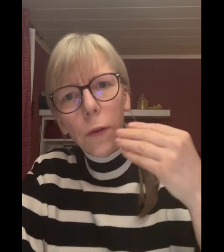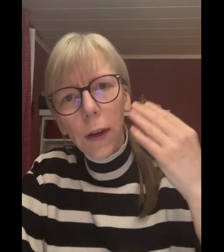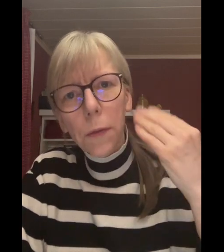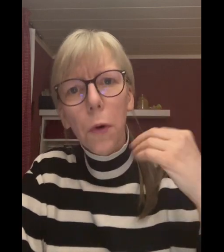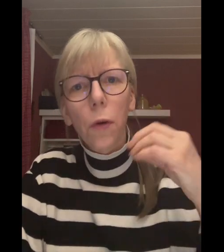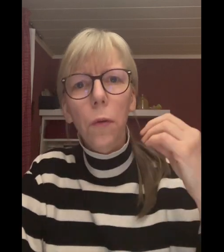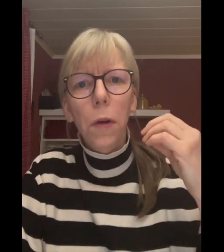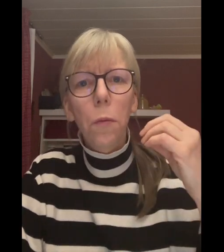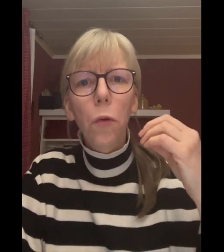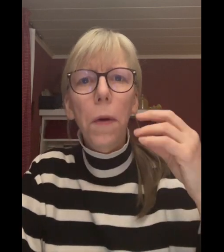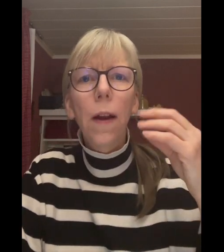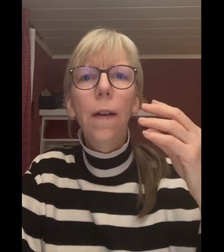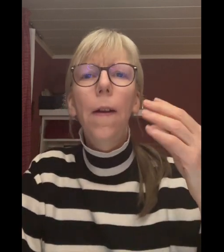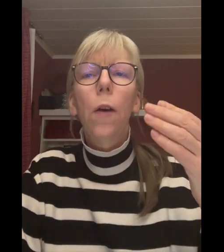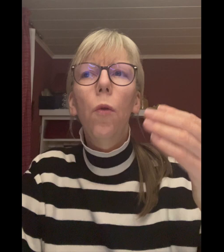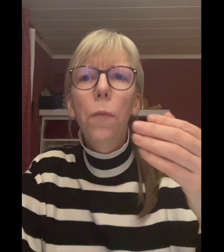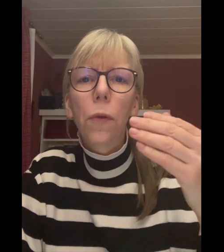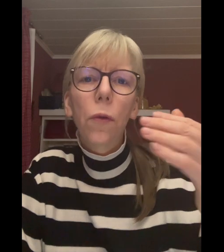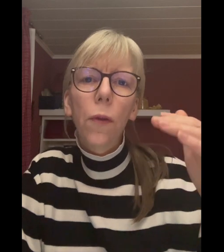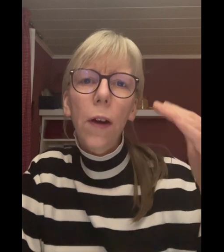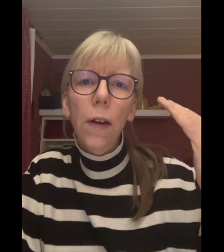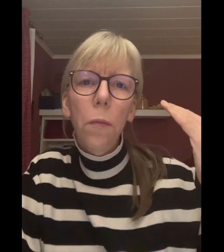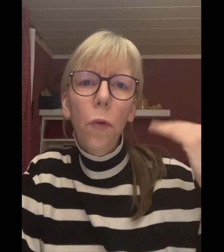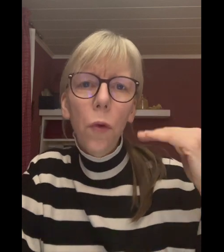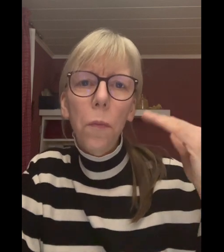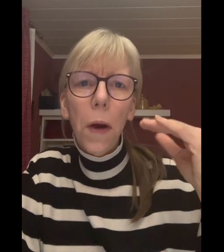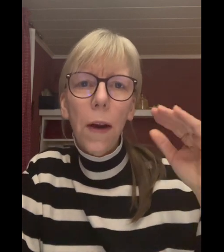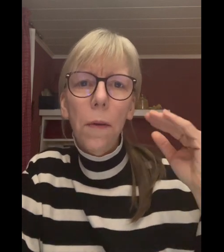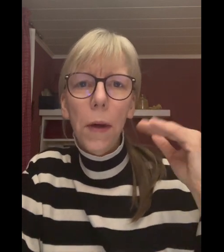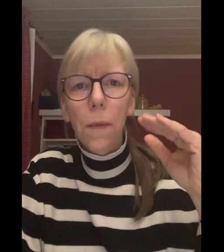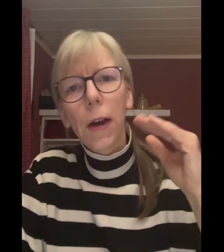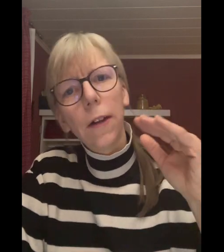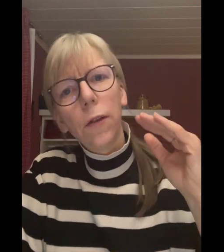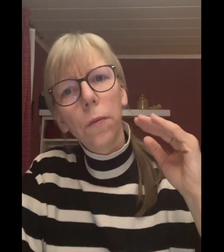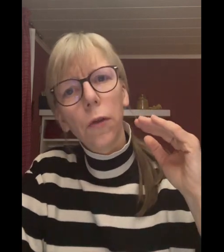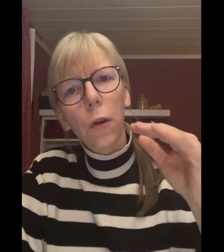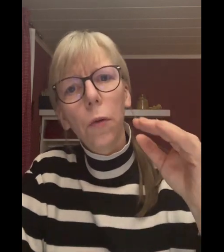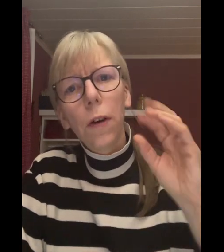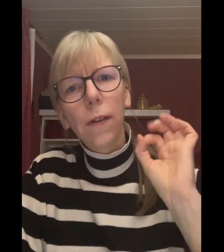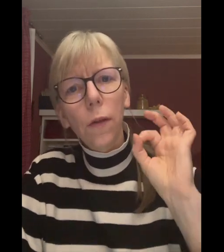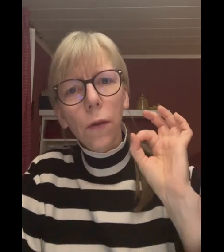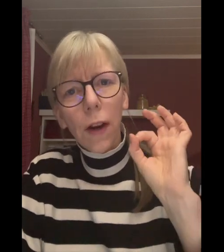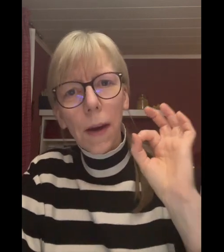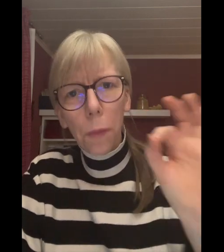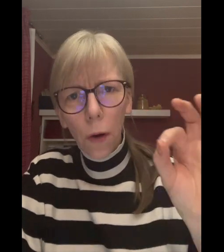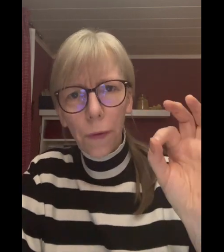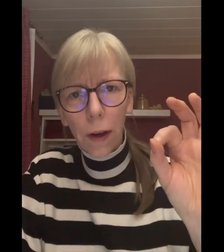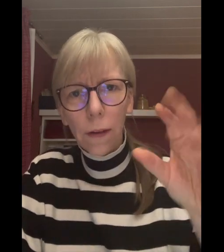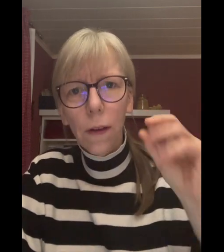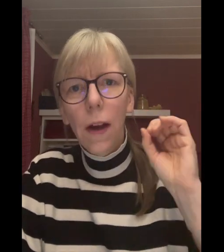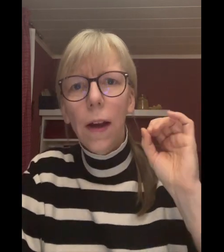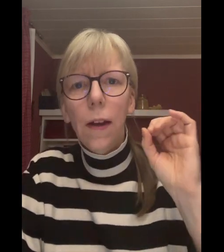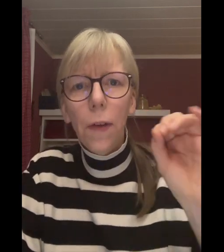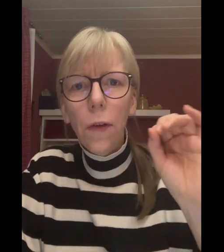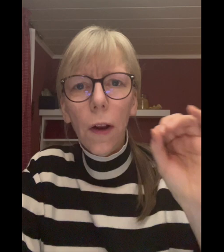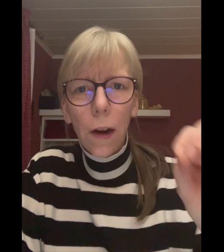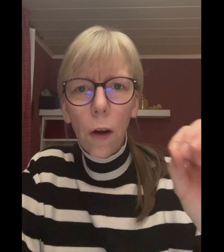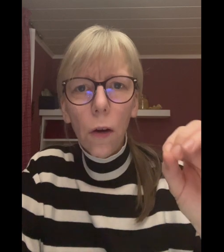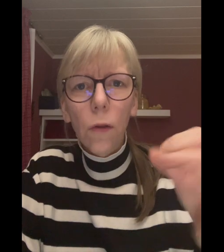Transport über die Blutbahn. Um sozusagen die Blutbahn mit dem Calcium zu erhöhen, sind unsere Laborwerte eventuell in Ordnung,